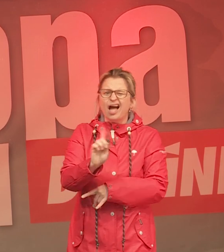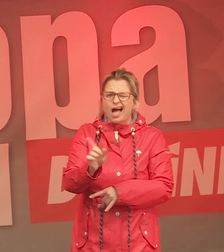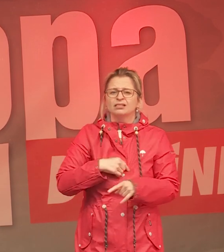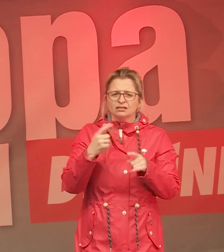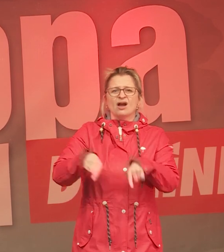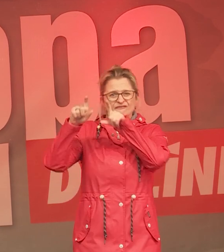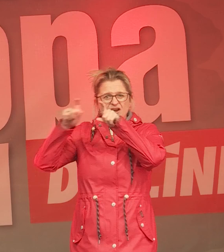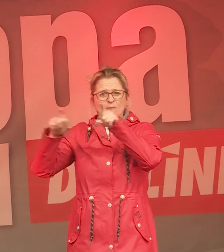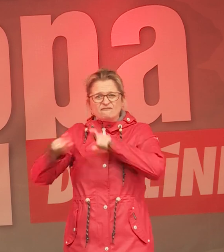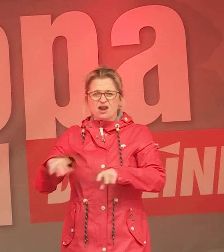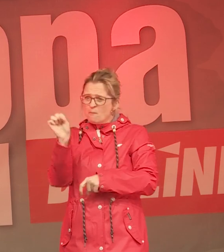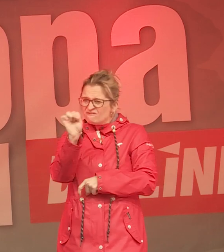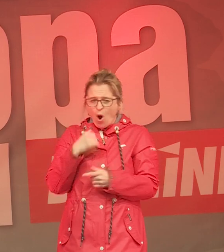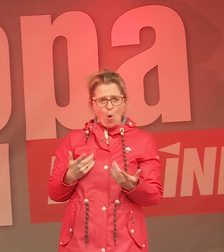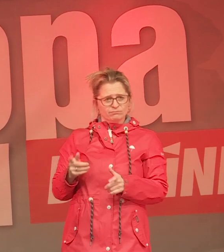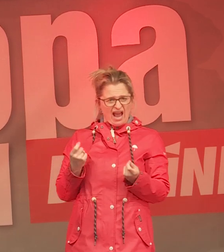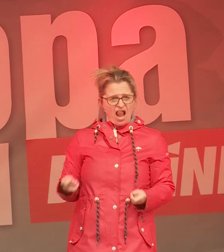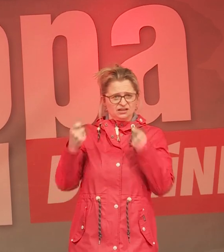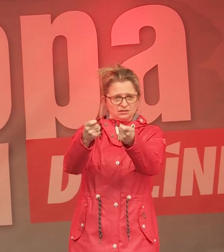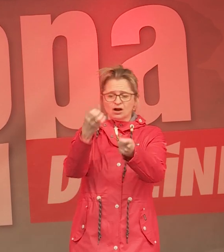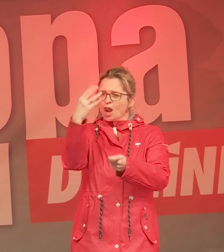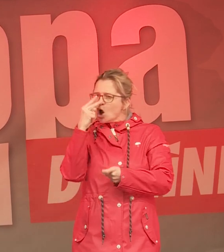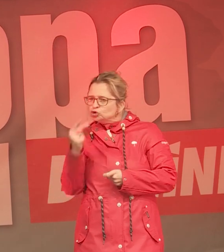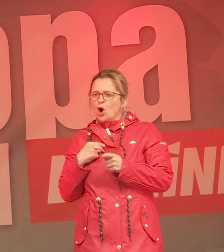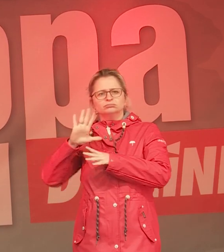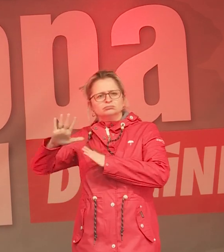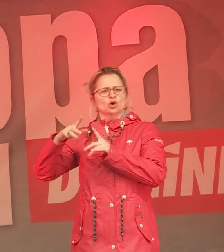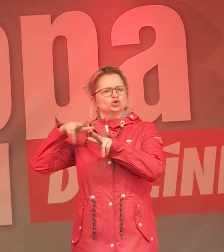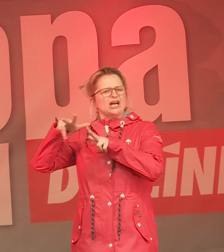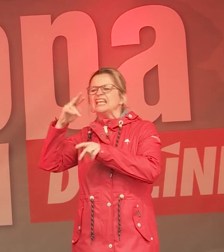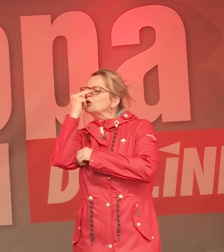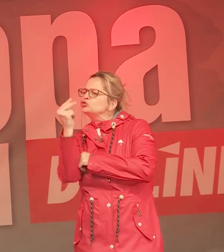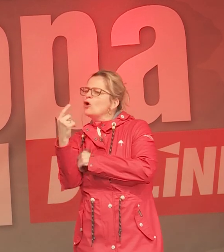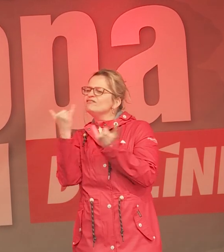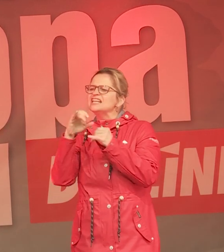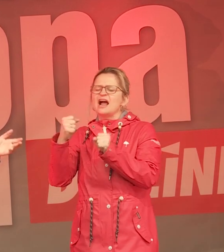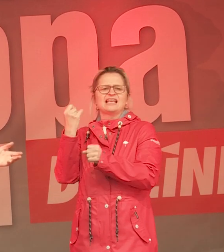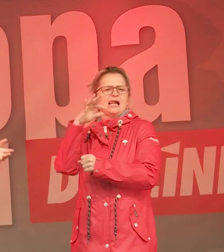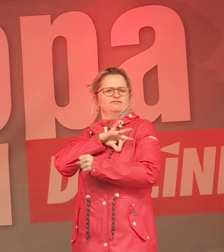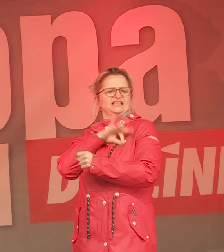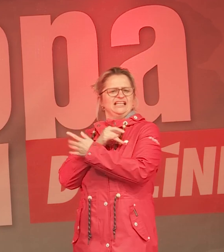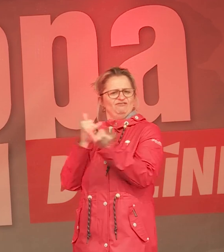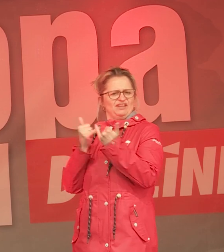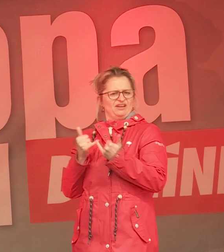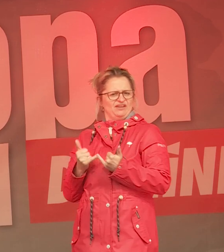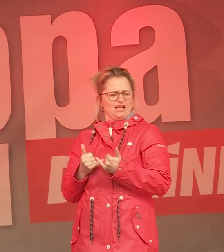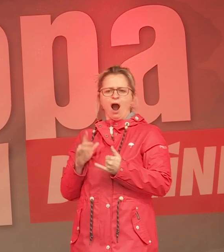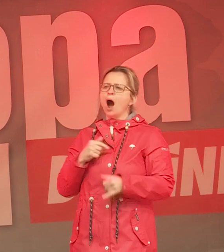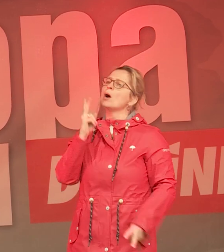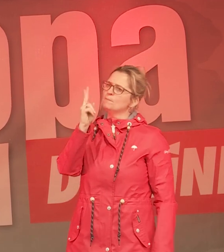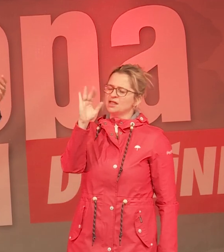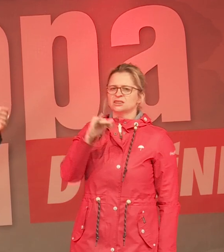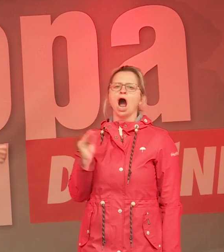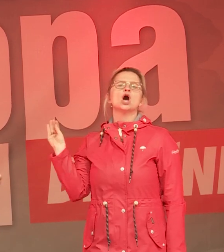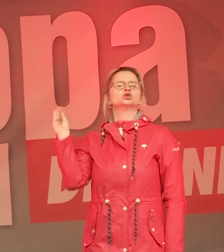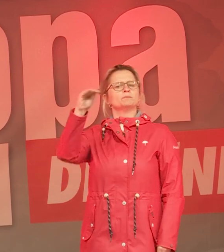durchkalkuliert, was Rendite macht. Und alles weggekürzt, was nicht Rendite macht. Und da soll mir einer erzählen, die spenden aus